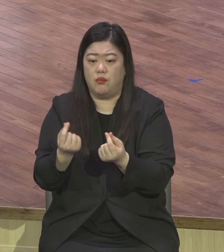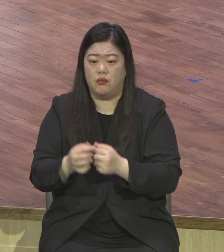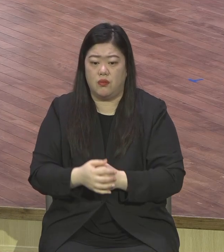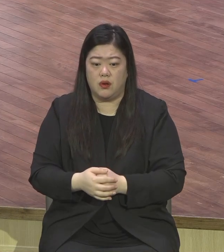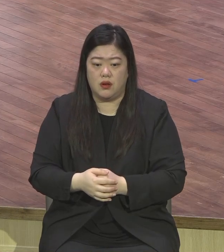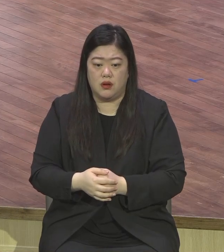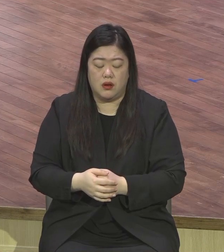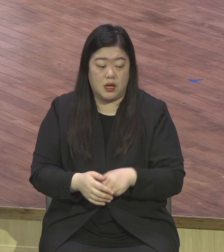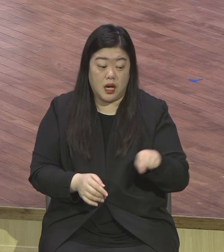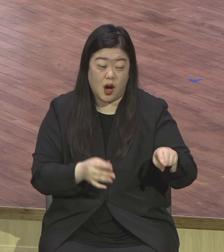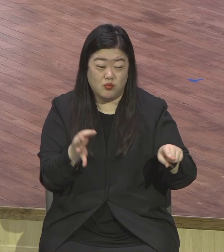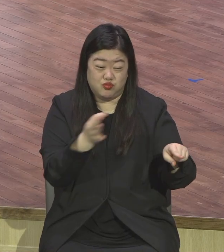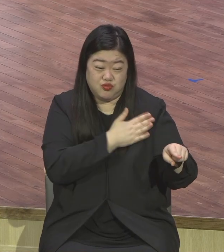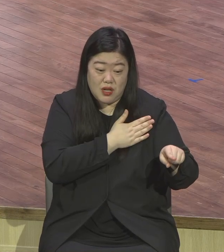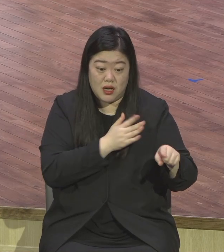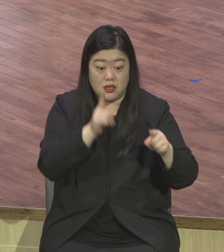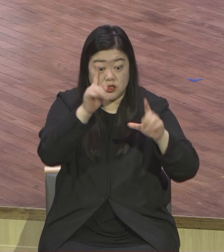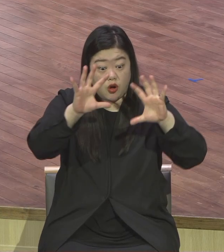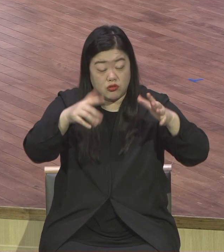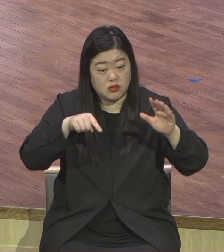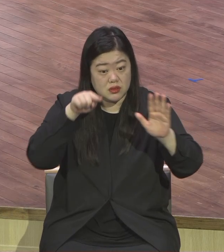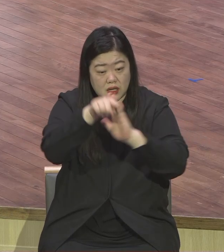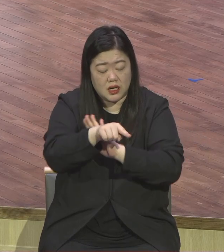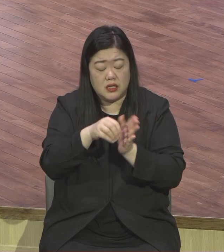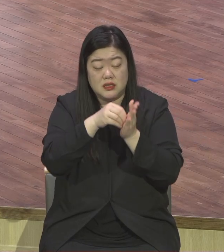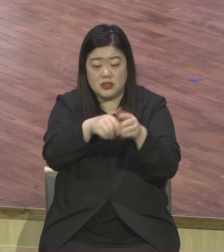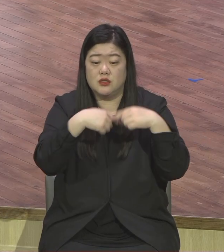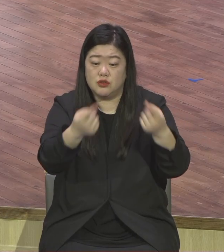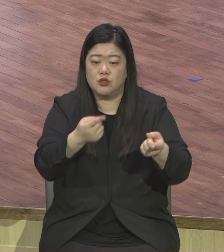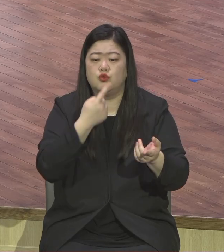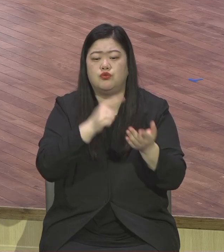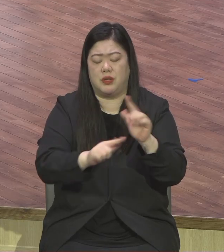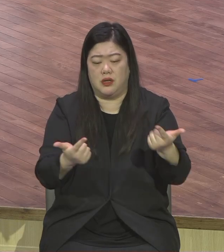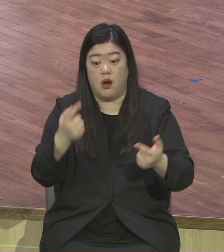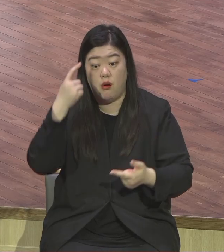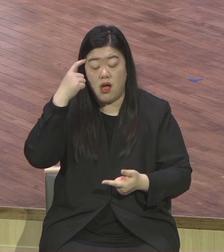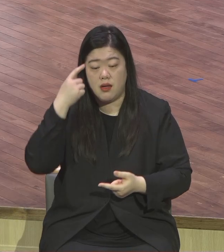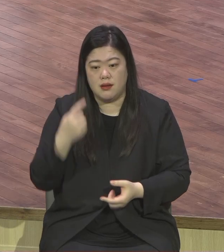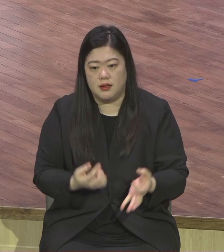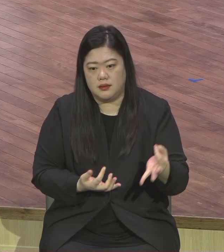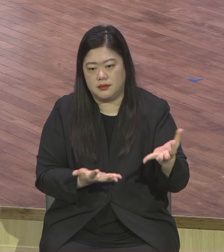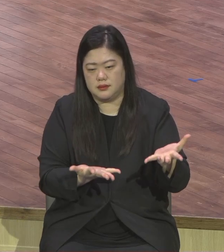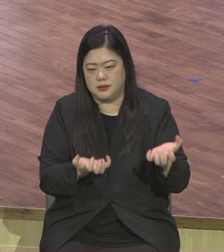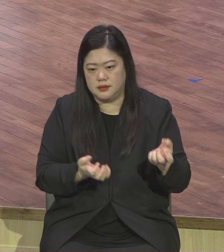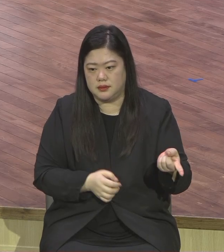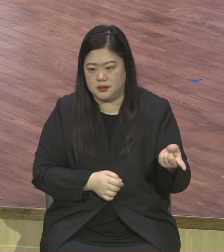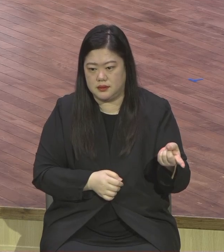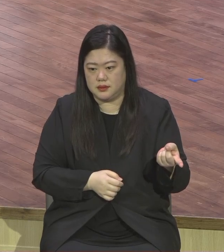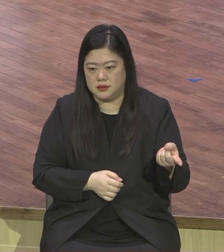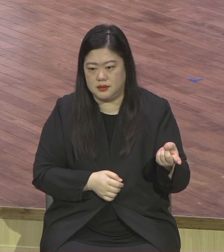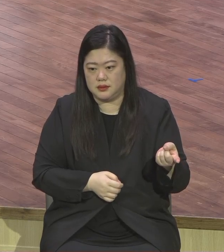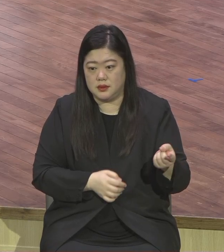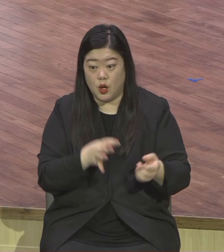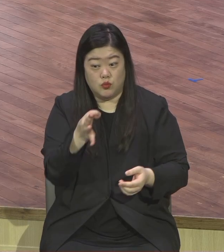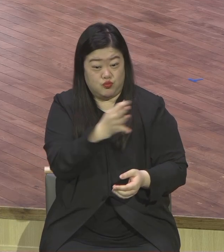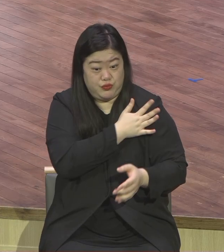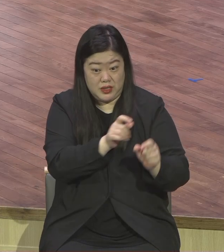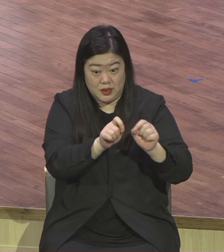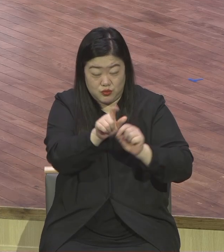본문에서 말하는 부자의 개념은요 물질뿐만 아닙니다. 지위 명예 지식